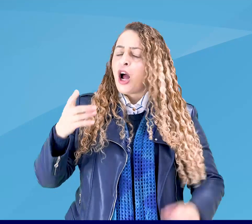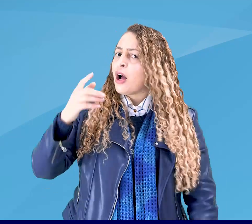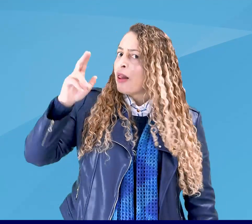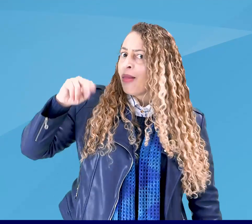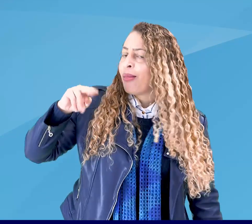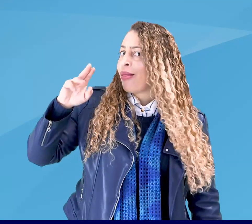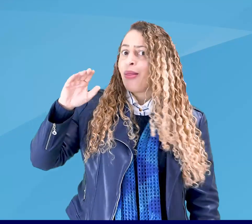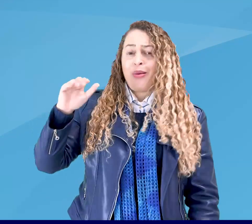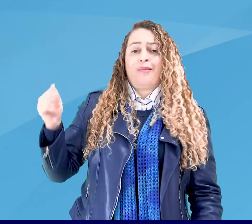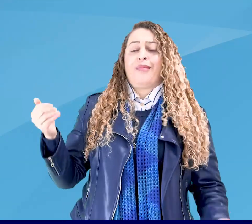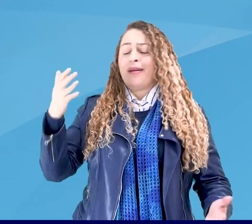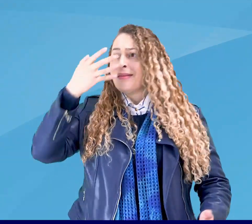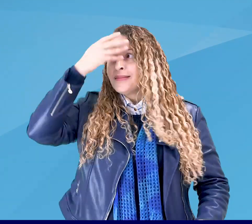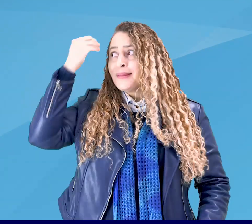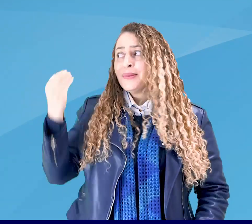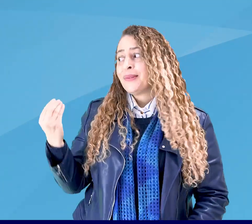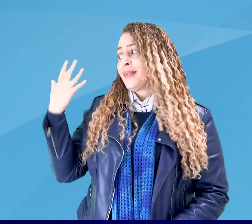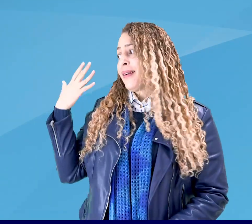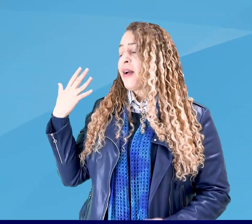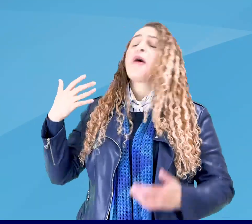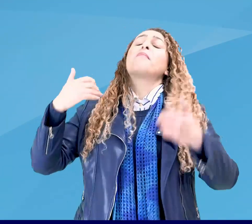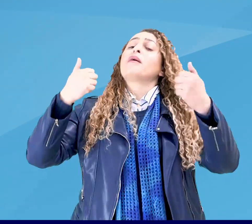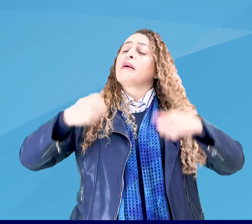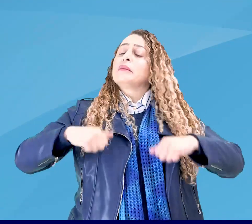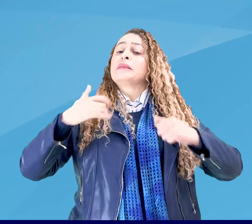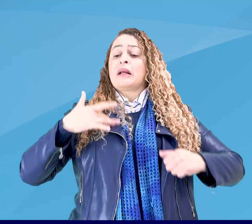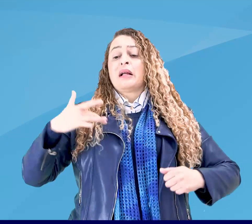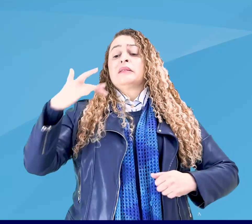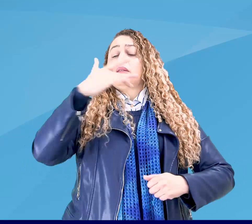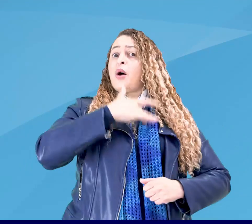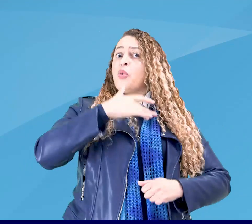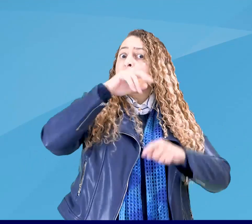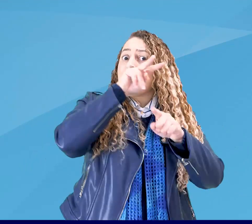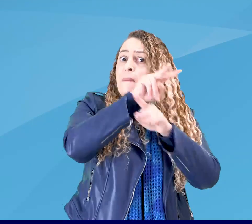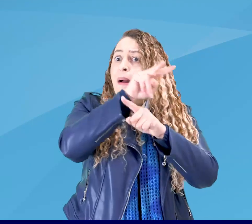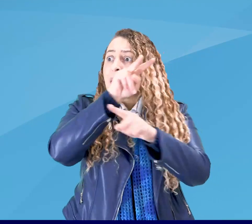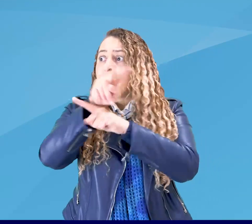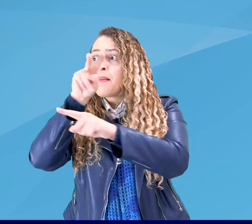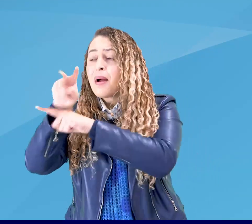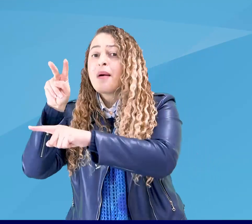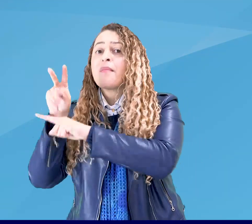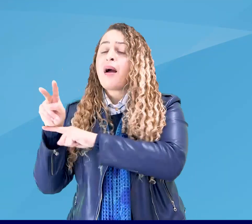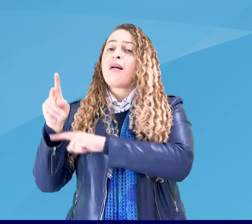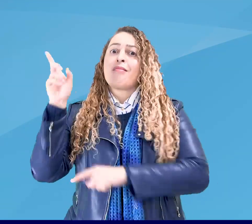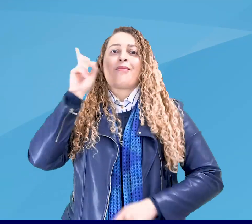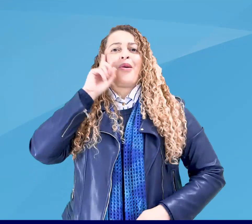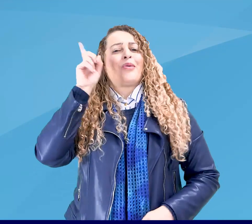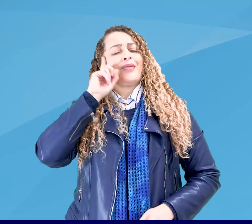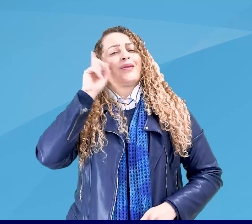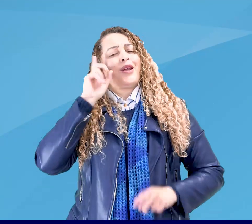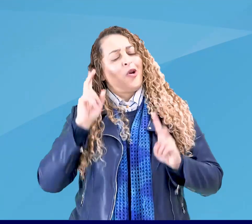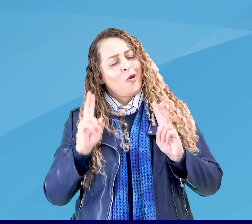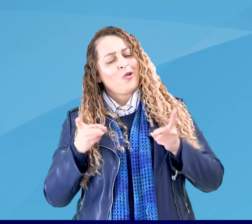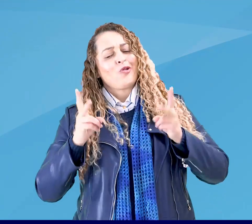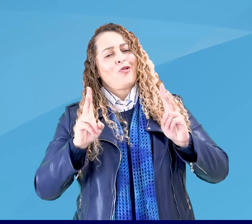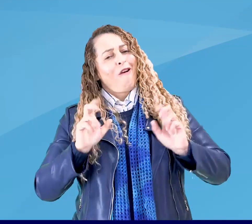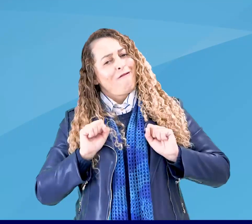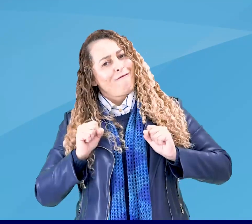esqueçam. Cuidem da sua saúde. E continuem firmes no aprendizado da